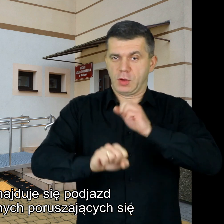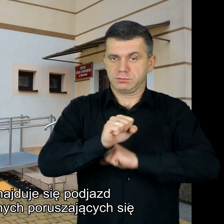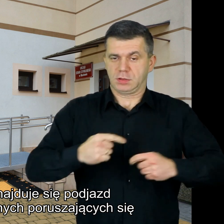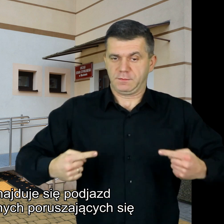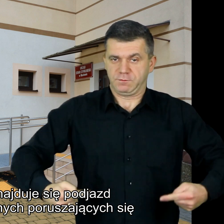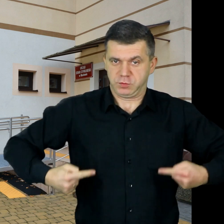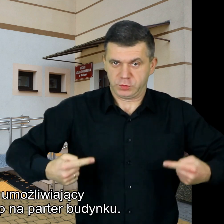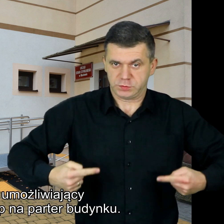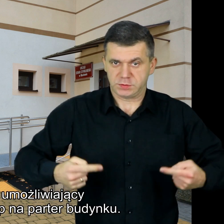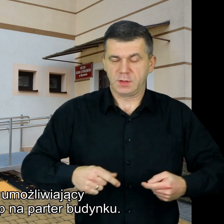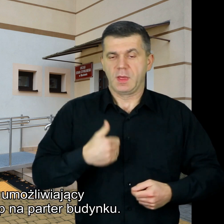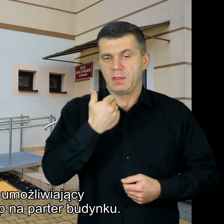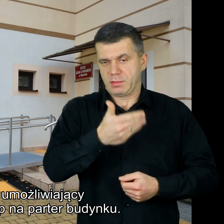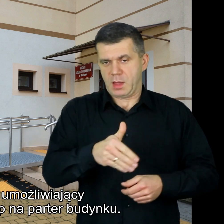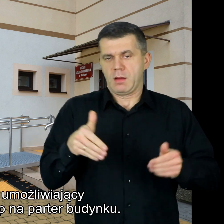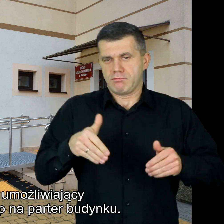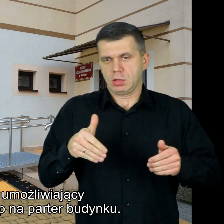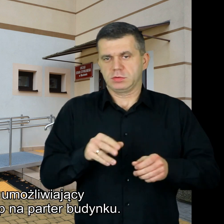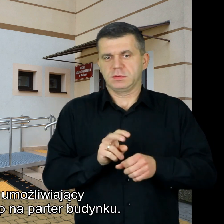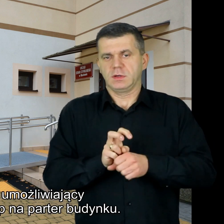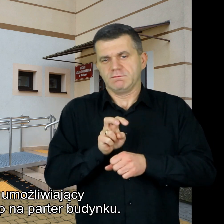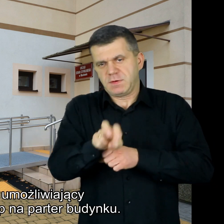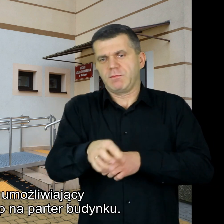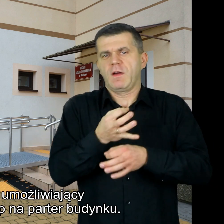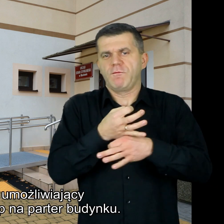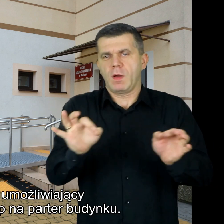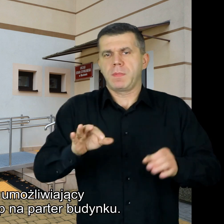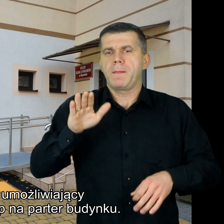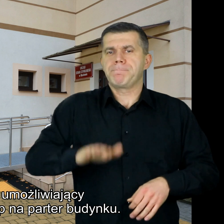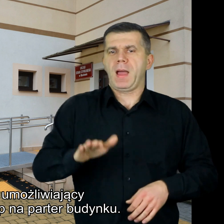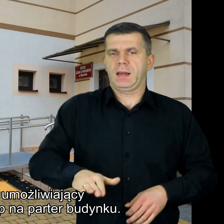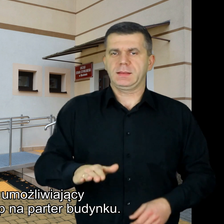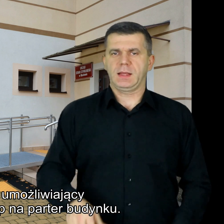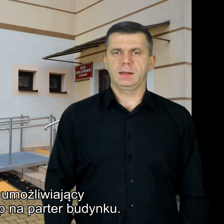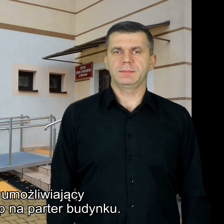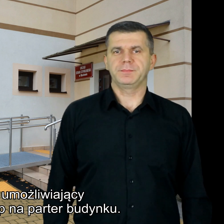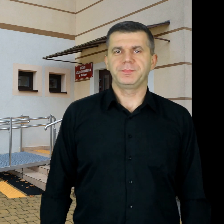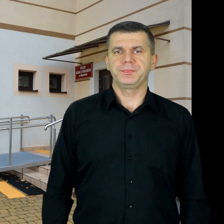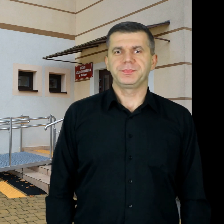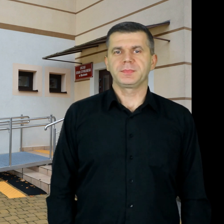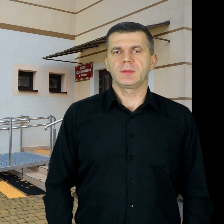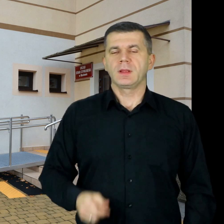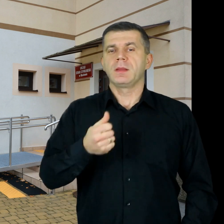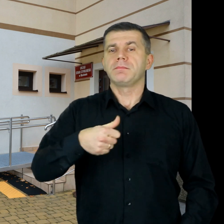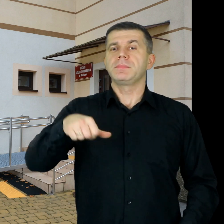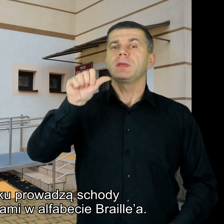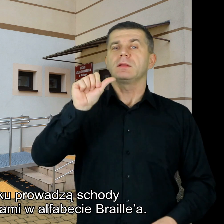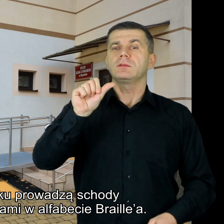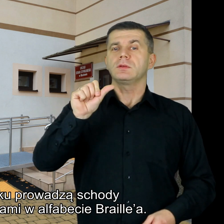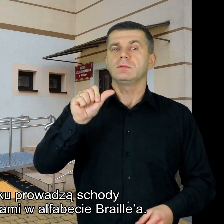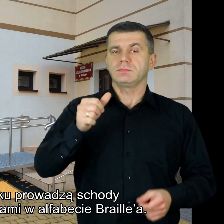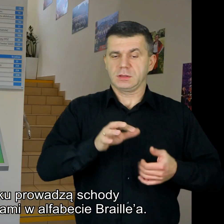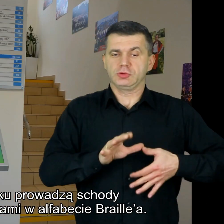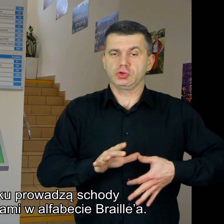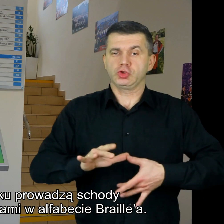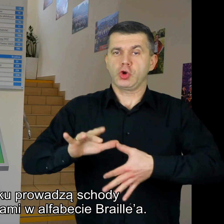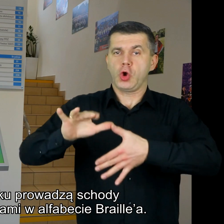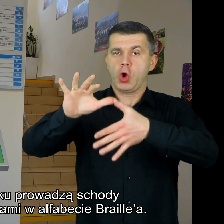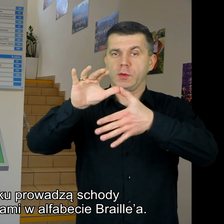poruszających się na wózku umożliwiający swobody dostęp na parter budynku Na piętro budynku prowadzą schody